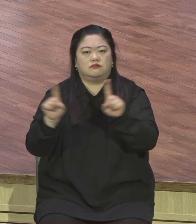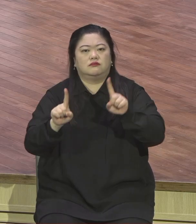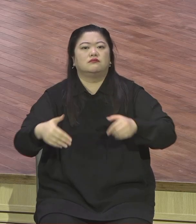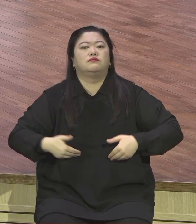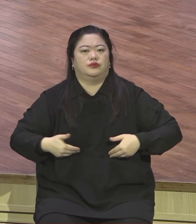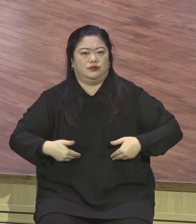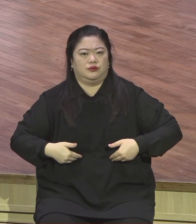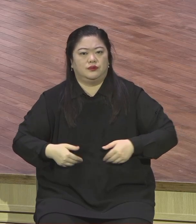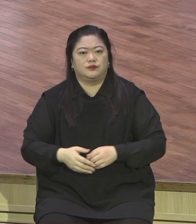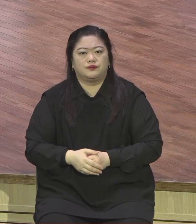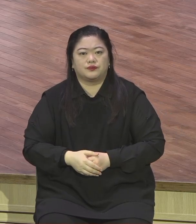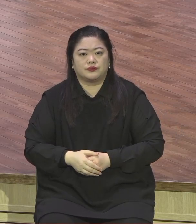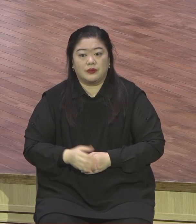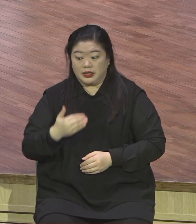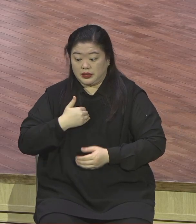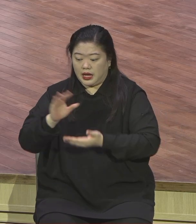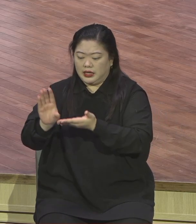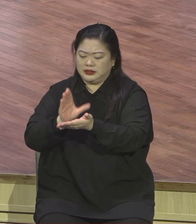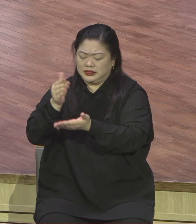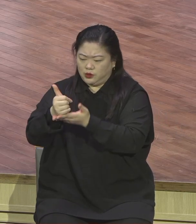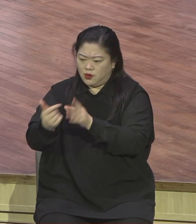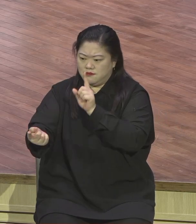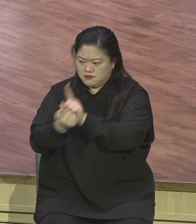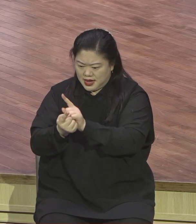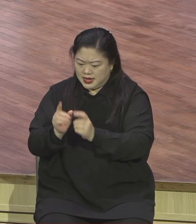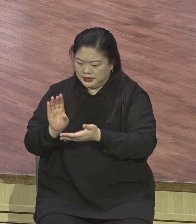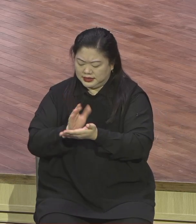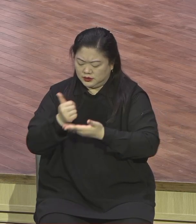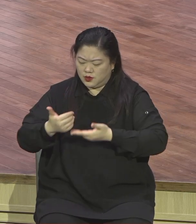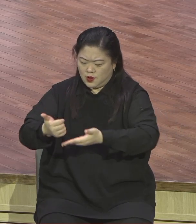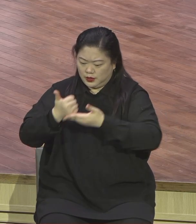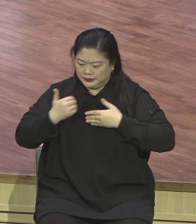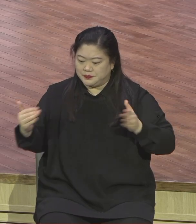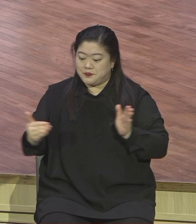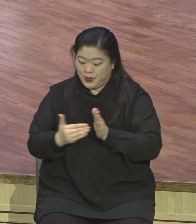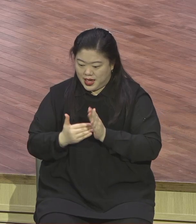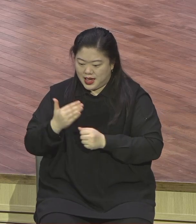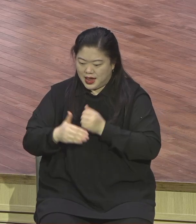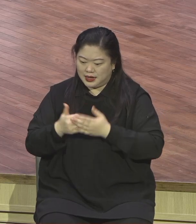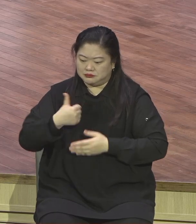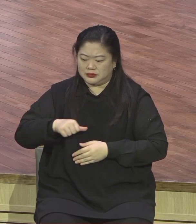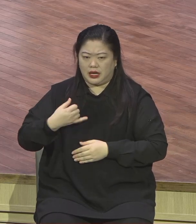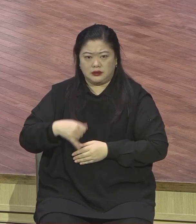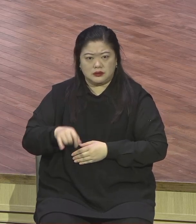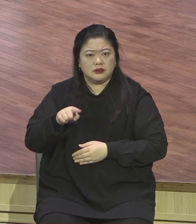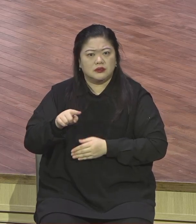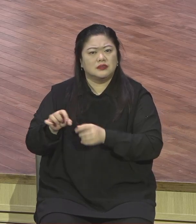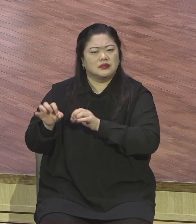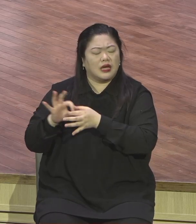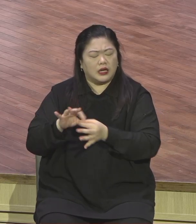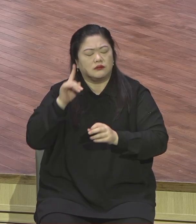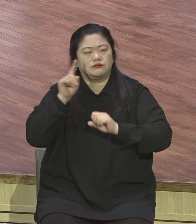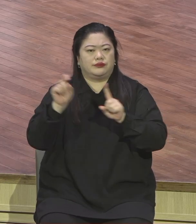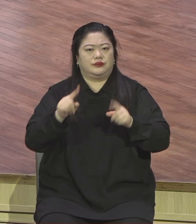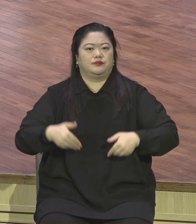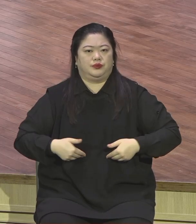있는 자만이 누릴 수 있는 자유 참 해방 유명한 작가 톨스토이 톨스토이가